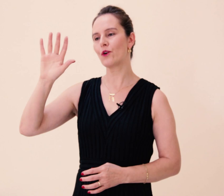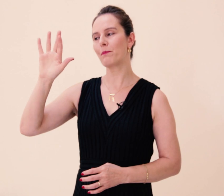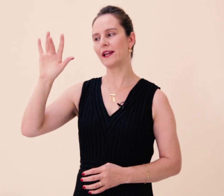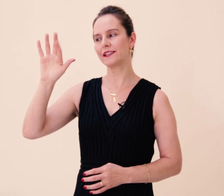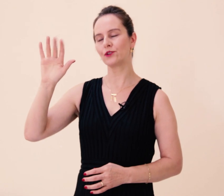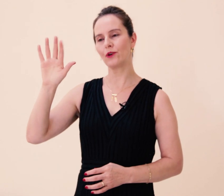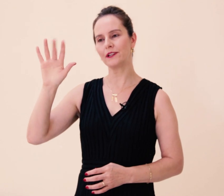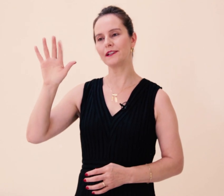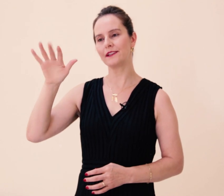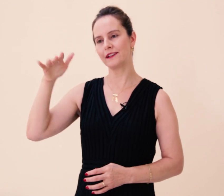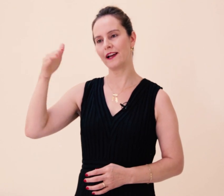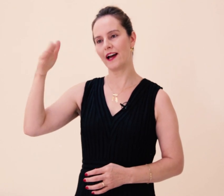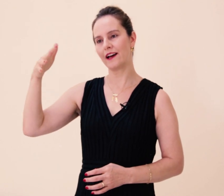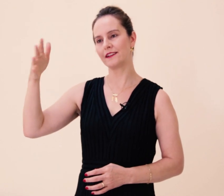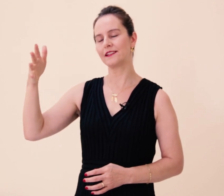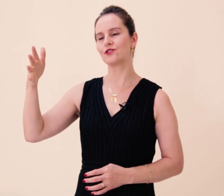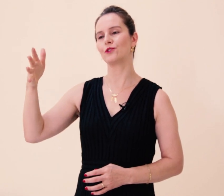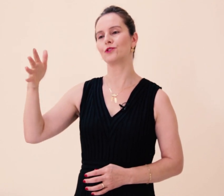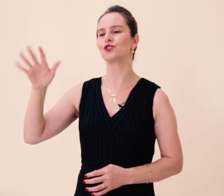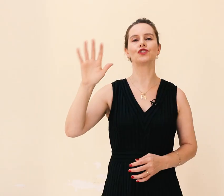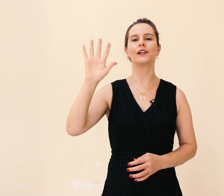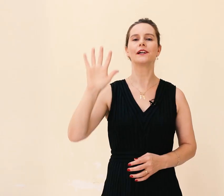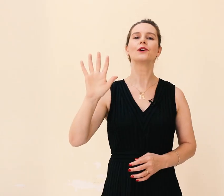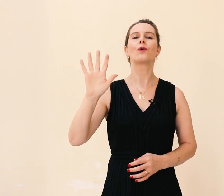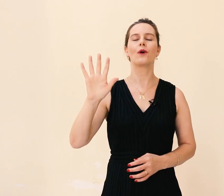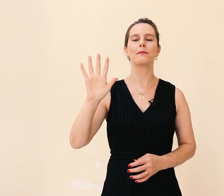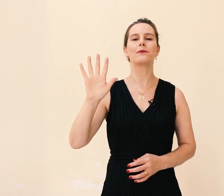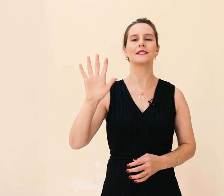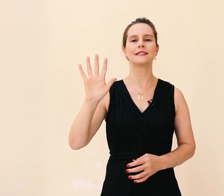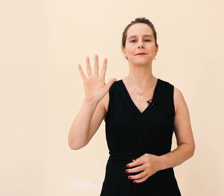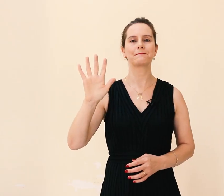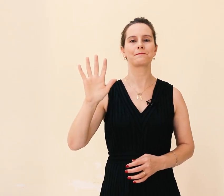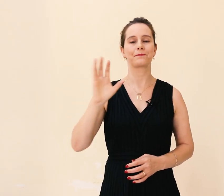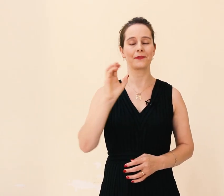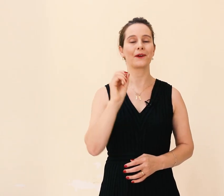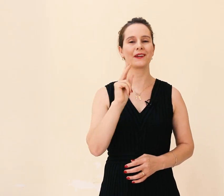completa toda a datilologia com a mão assim, ok?